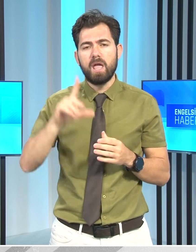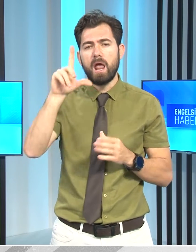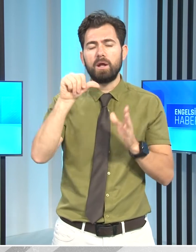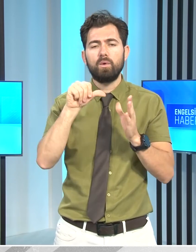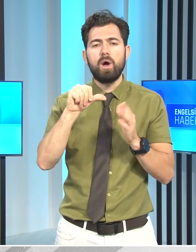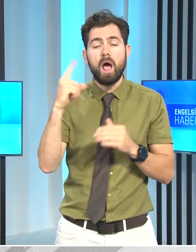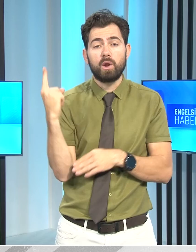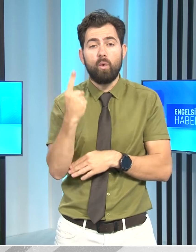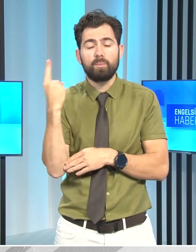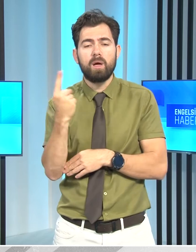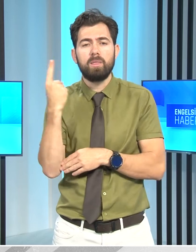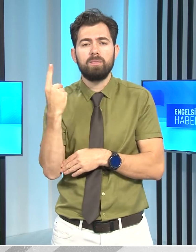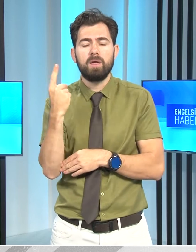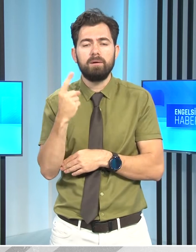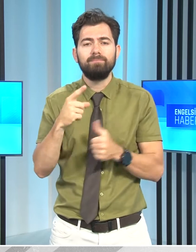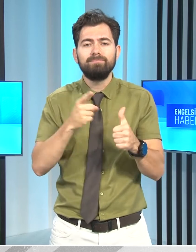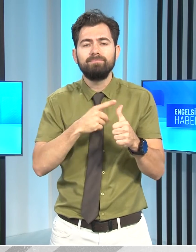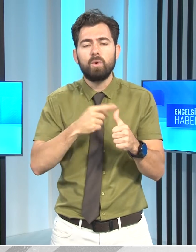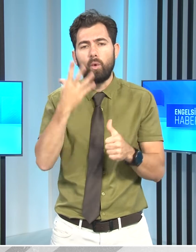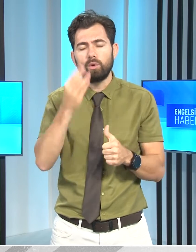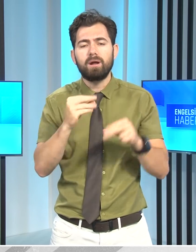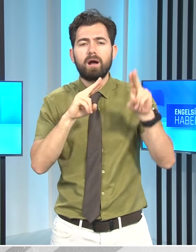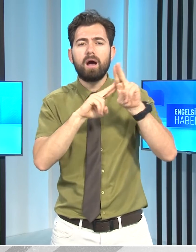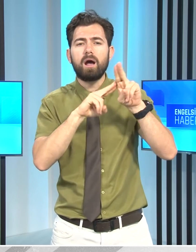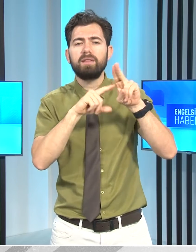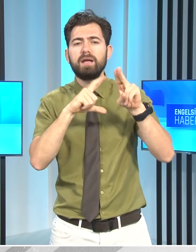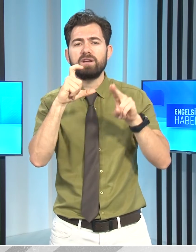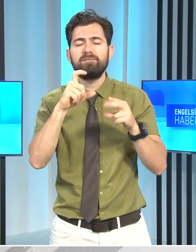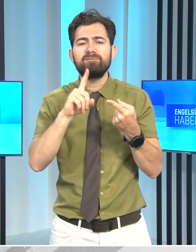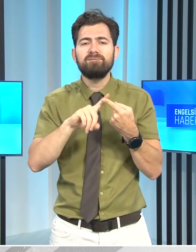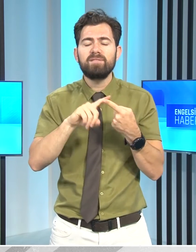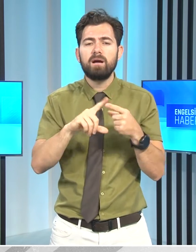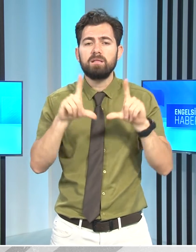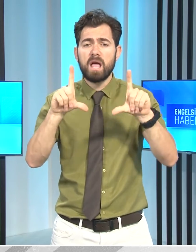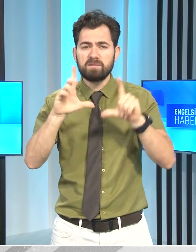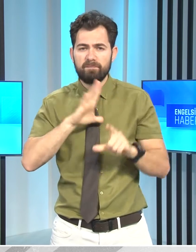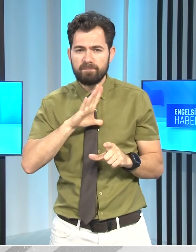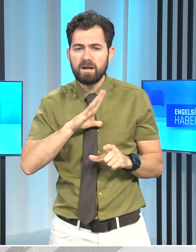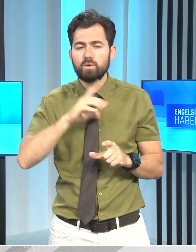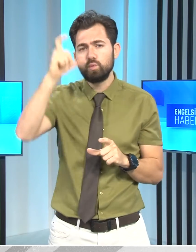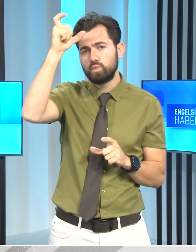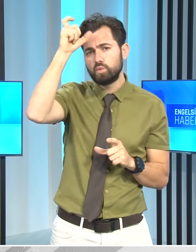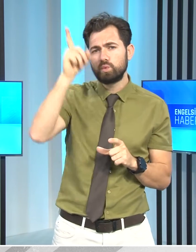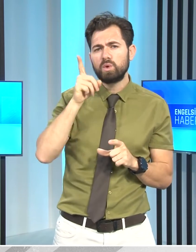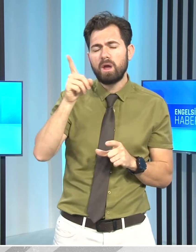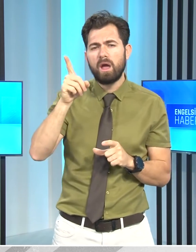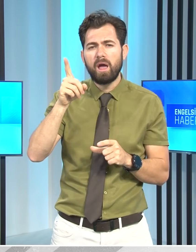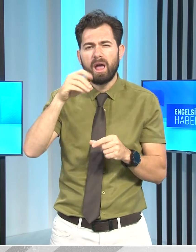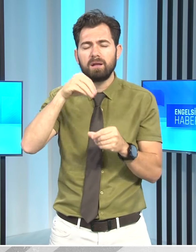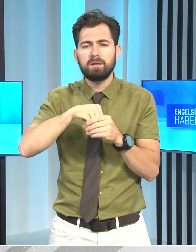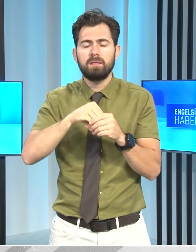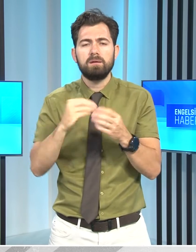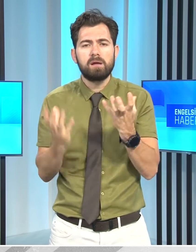Helikopter öncelikli olarak Kuzey Kıbrıs Türk Cumhuriyeti'ne ve gerektiğinde Türkiye'deki